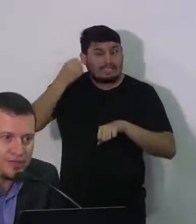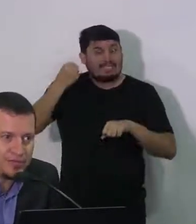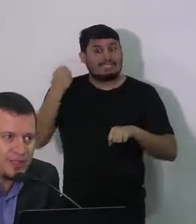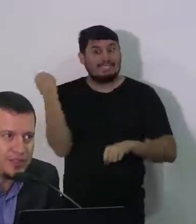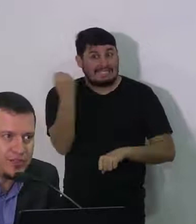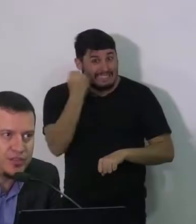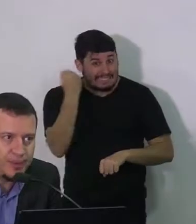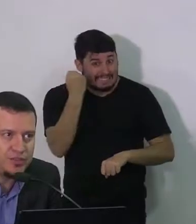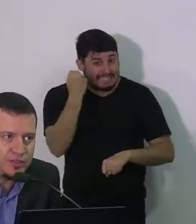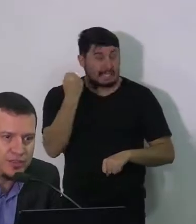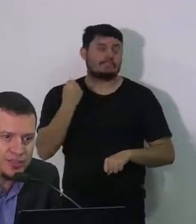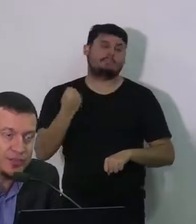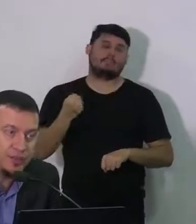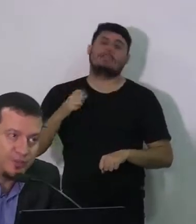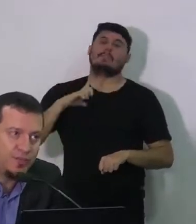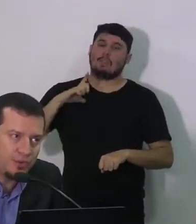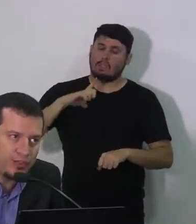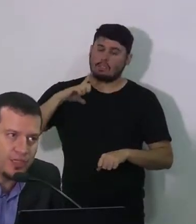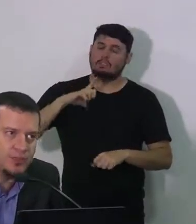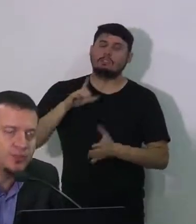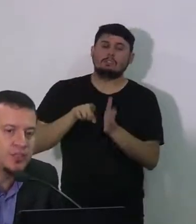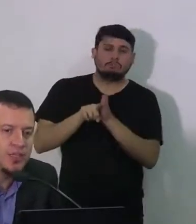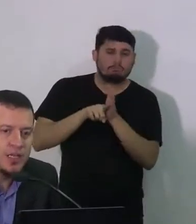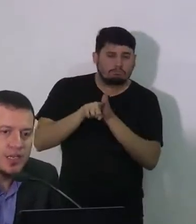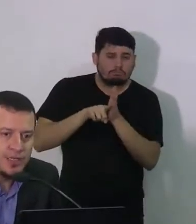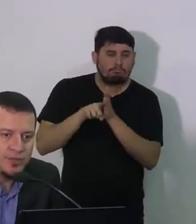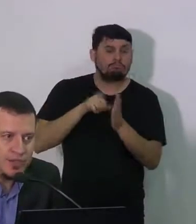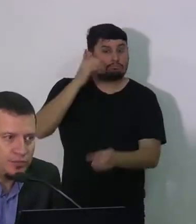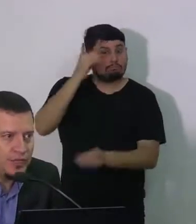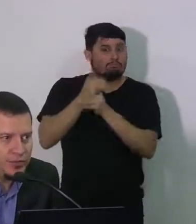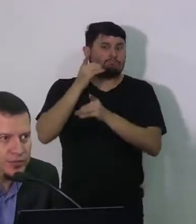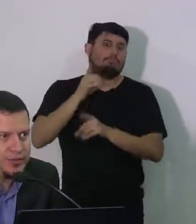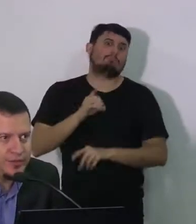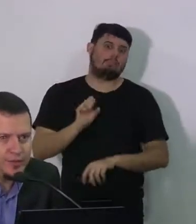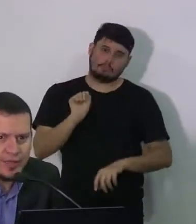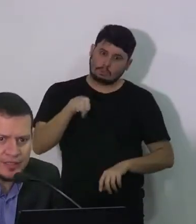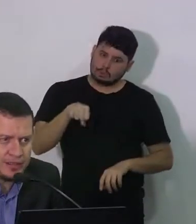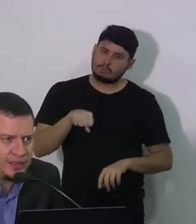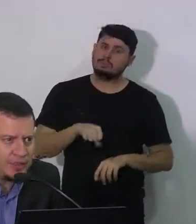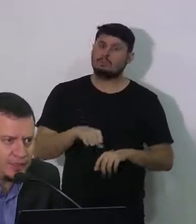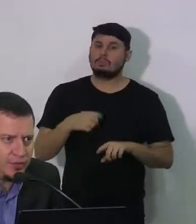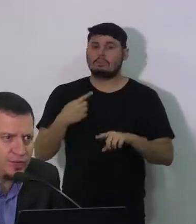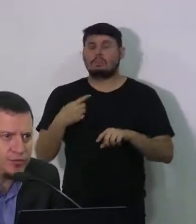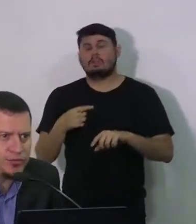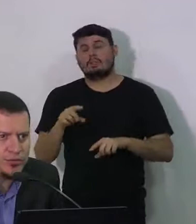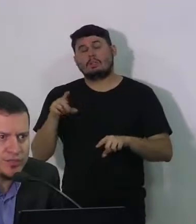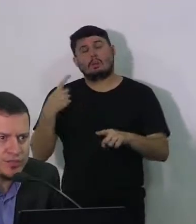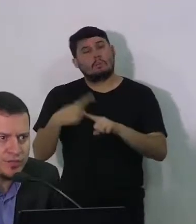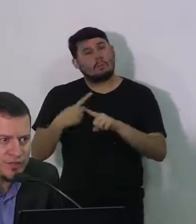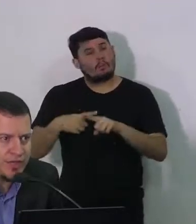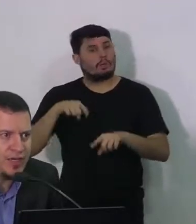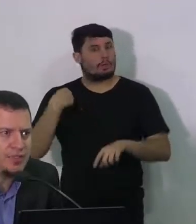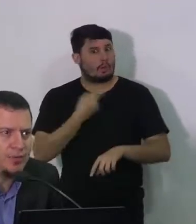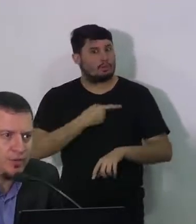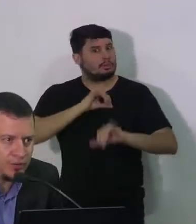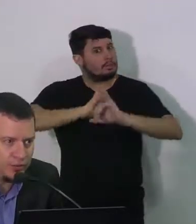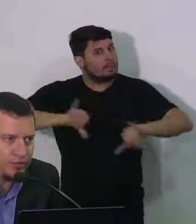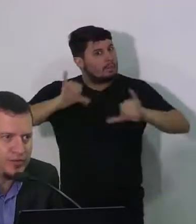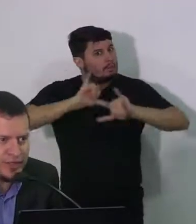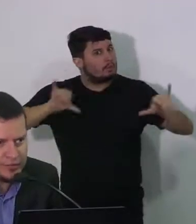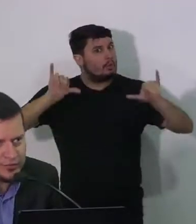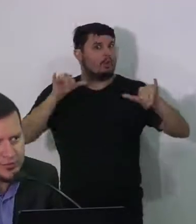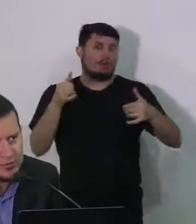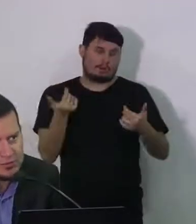e alguns desses casos mais leves também estão sendo testados e foram testados. E os resultados que a gente tem divulgado são todos resultados oficiais,